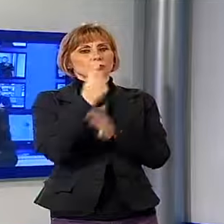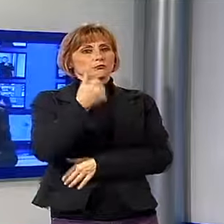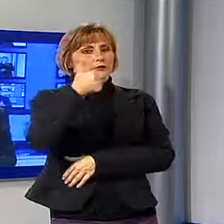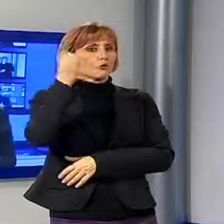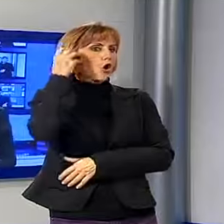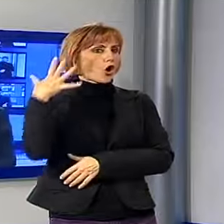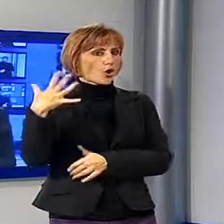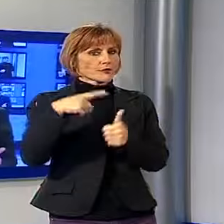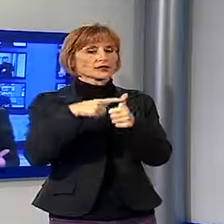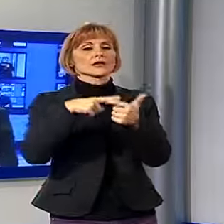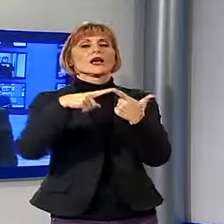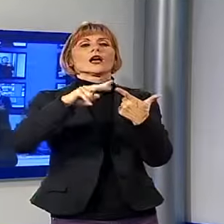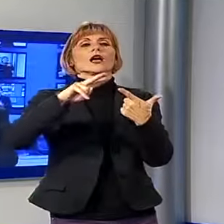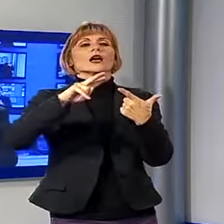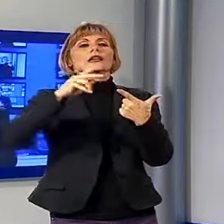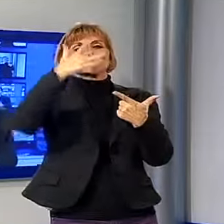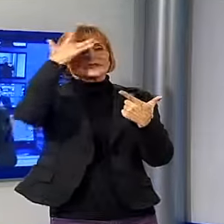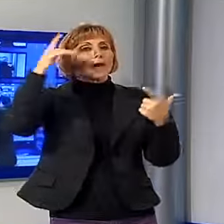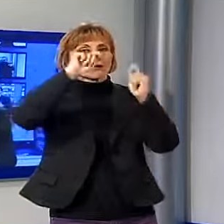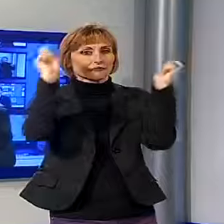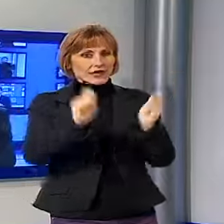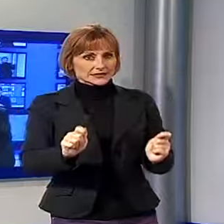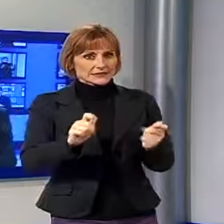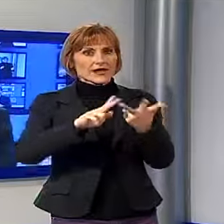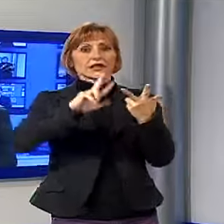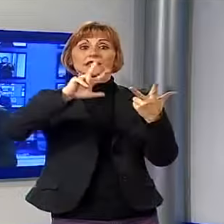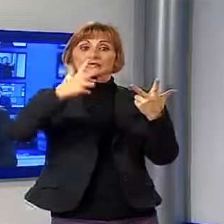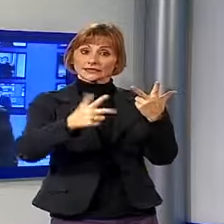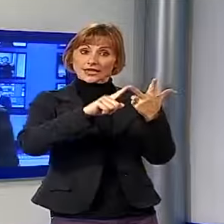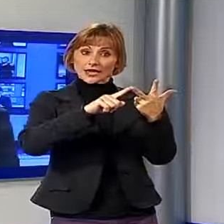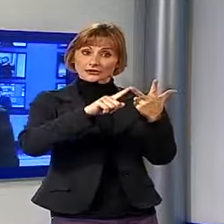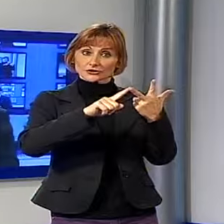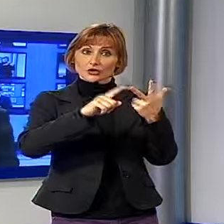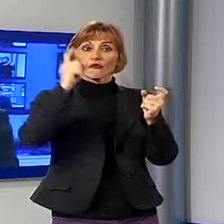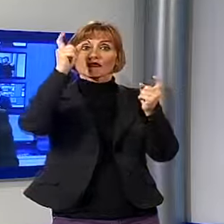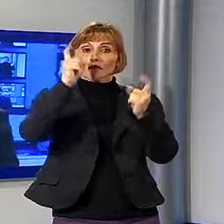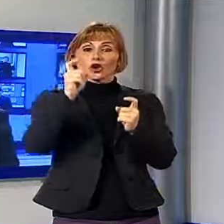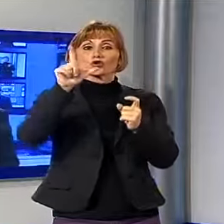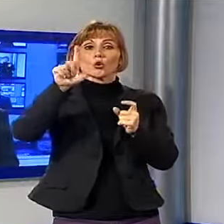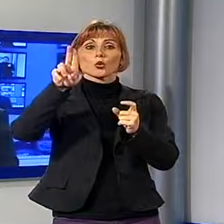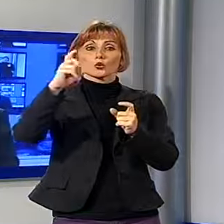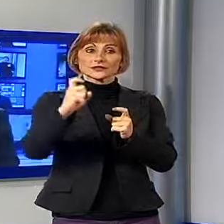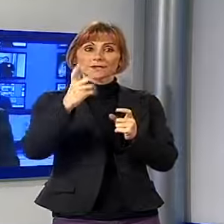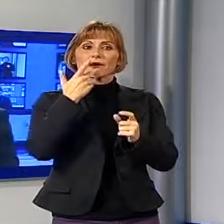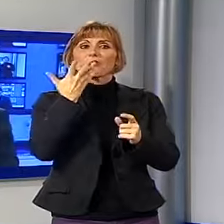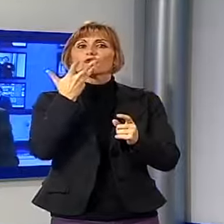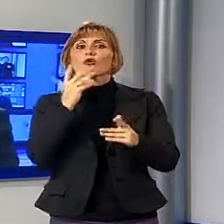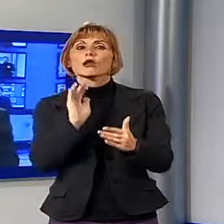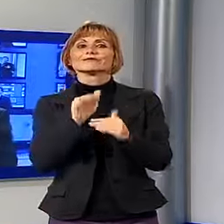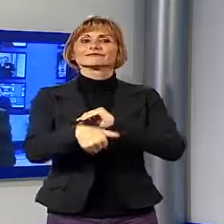e il Summer Festival, ok, Fotolux che forse in questo momento è il terzo ma vuole scavalcare qualcuno. No, è